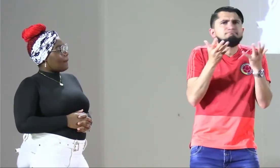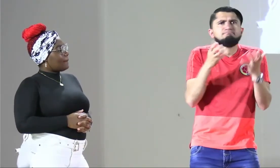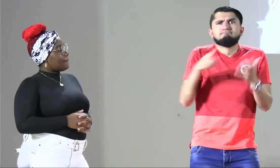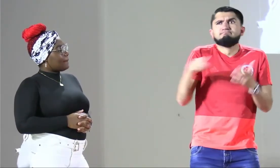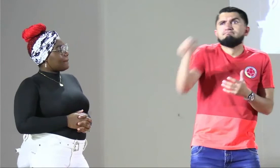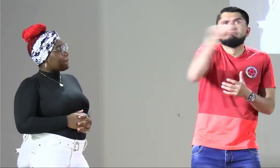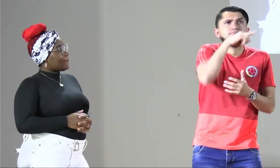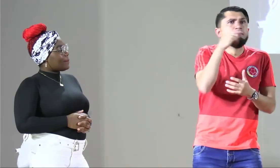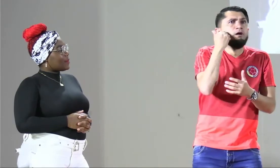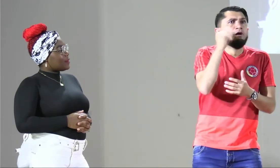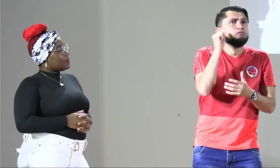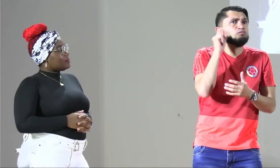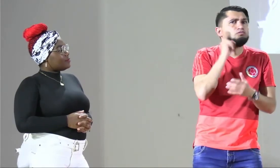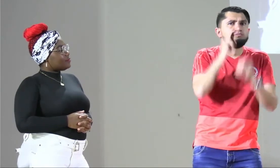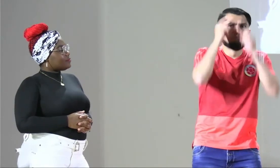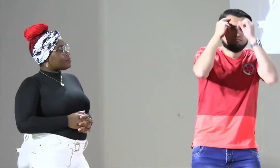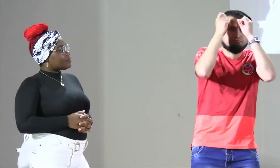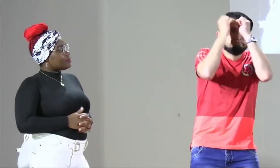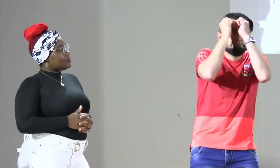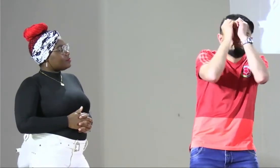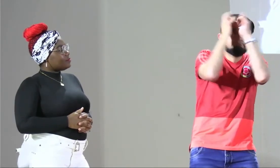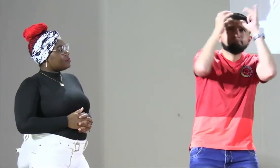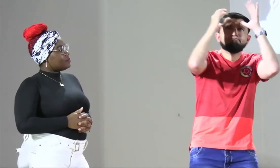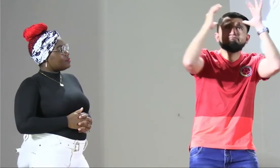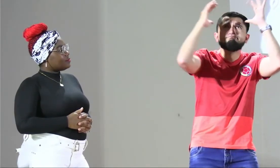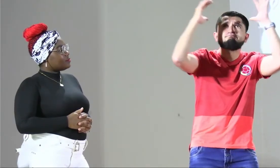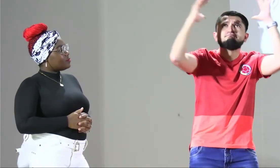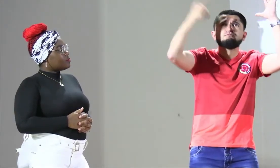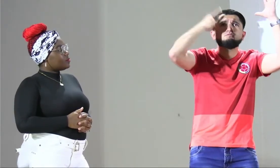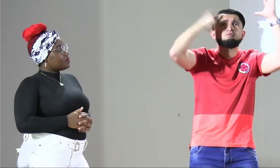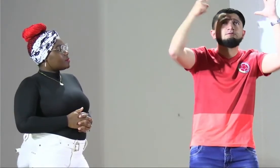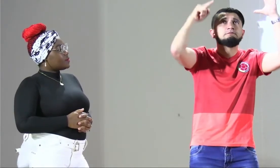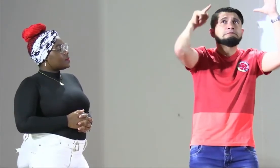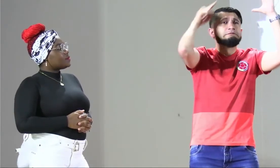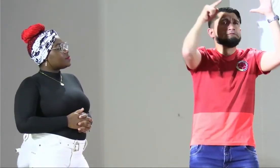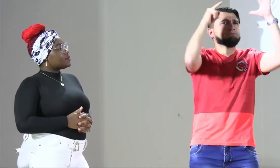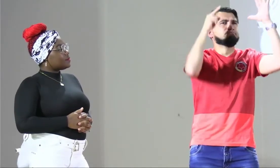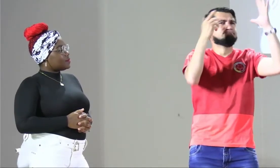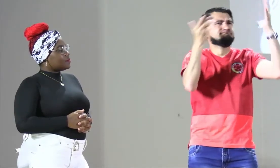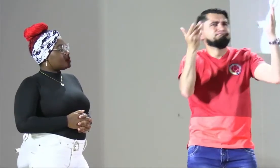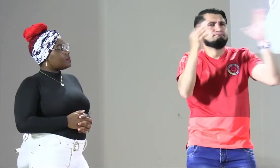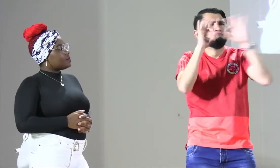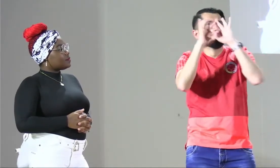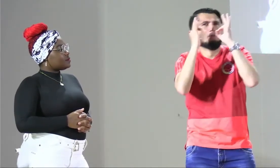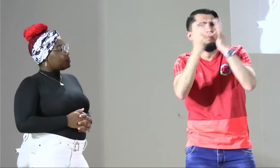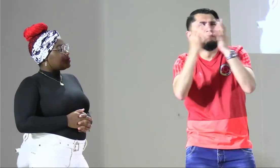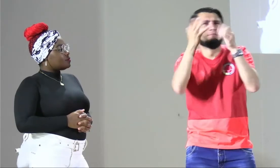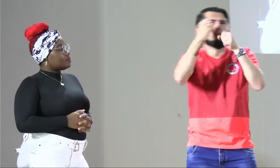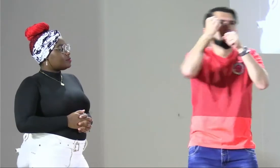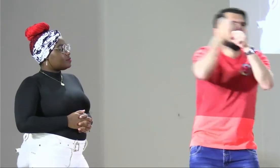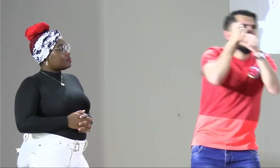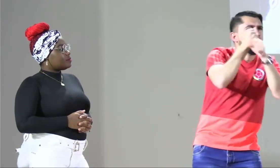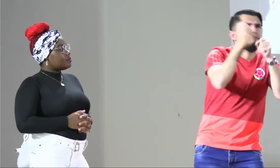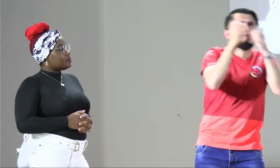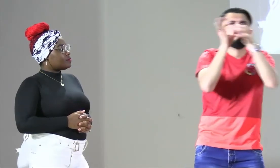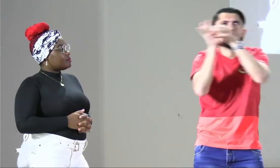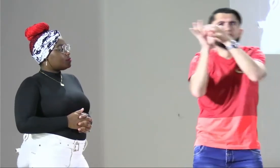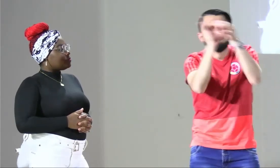mujeres y del asociacionismo es sumamente importante. Es un sueño que muchas mujeres